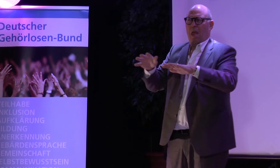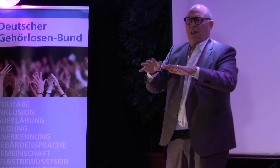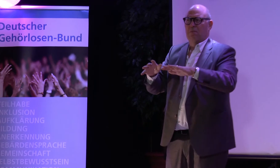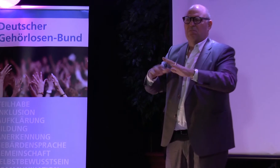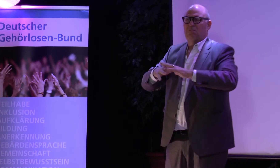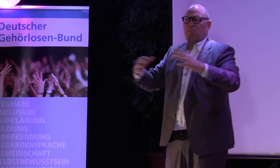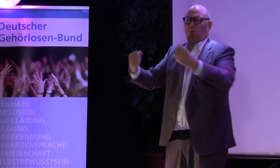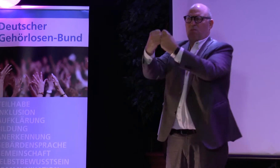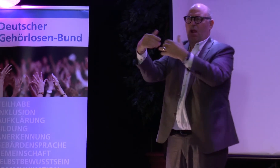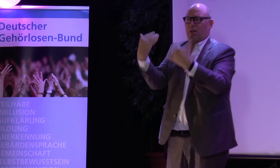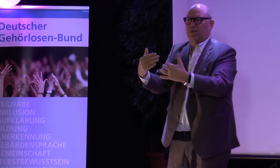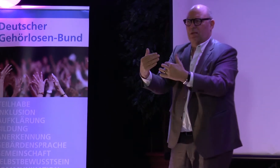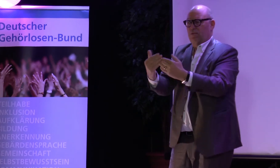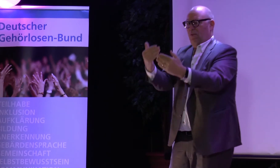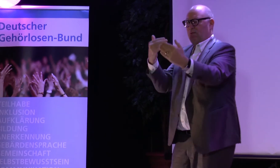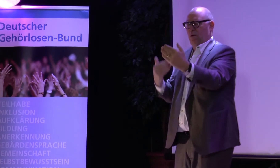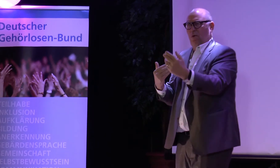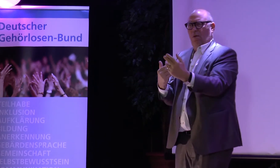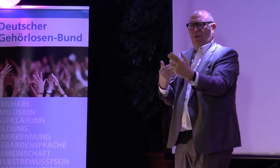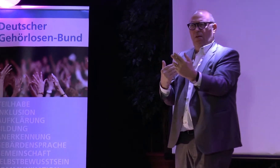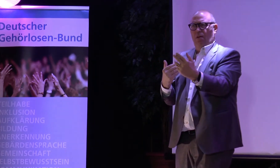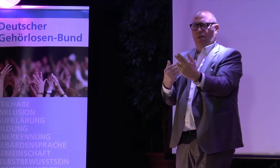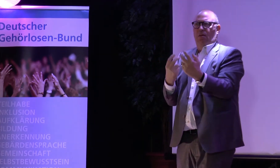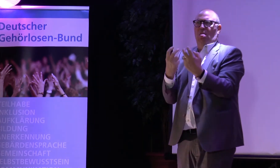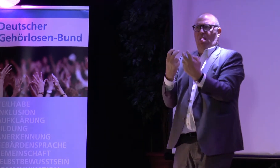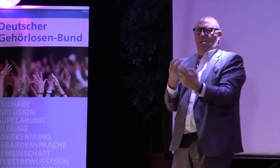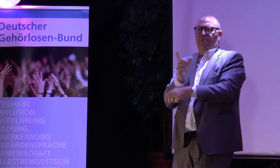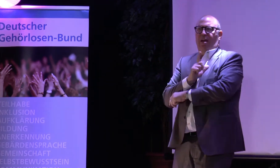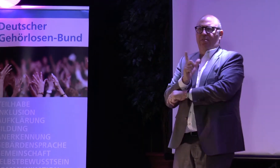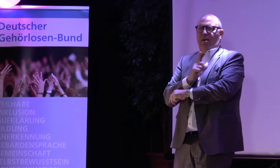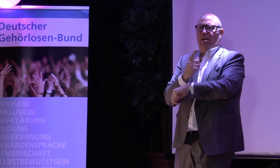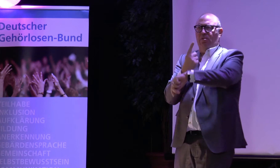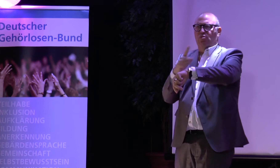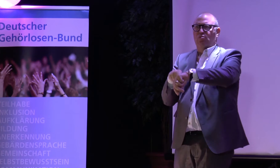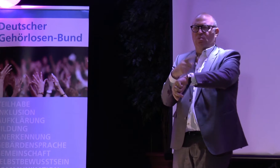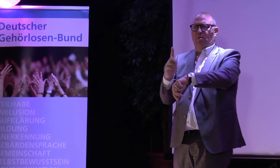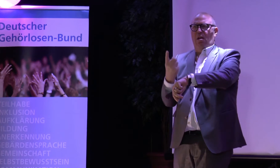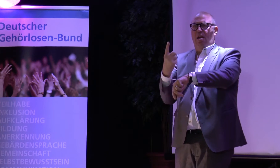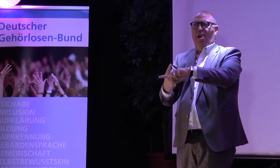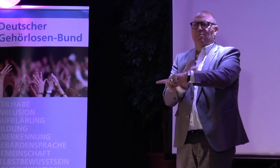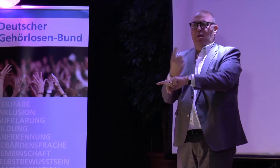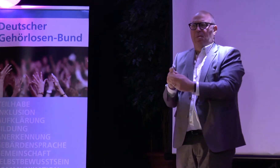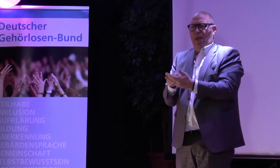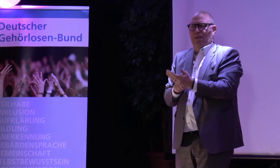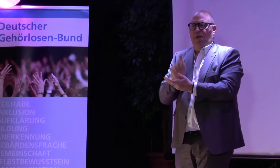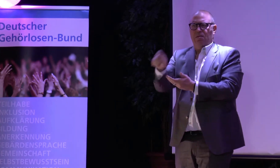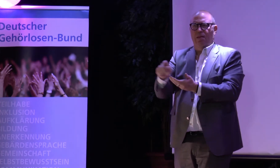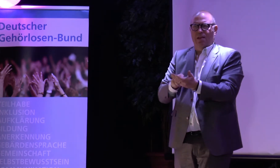Also ich bin zu spät gekommen, wegen eines Unfalls auf der Autobahn, wo wir dahinter standen und gewartet haben, über eine Stunde, anderthalb Stunden.